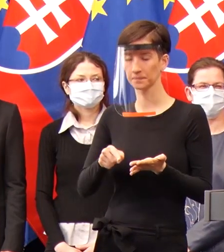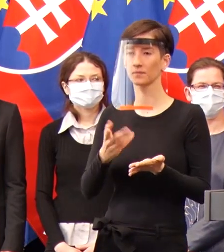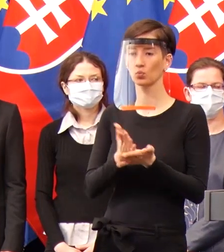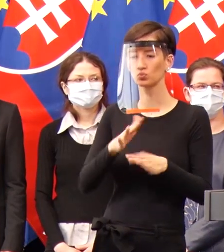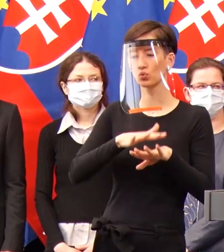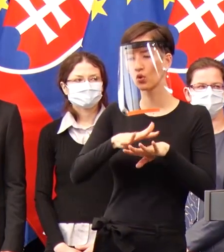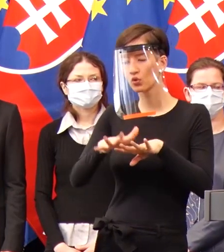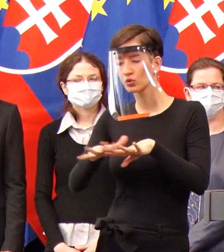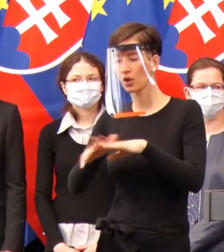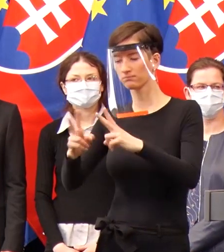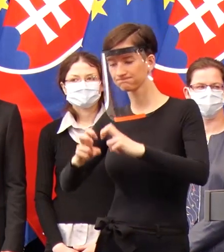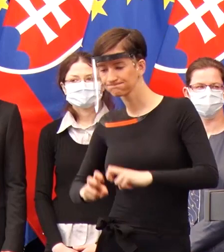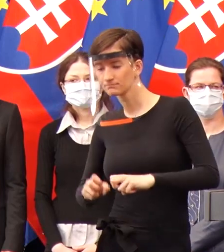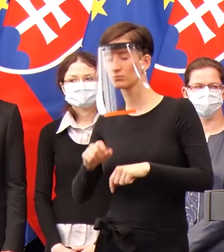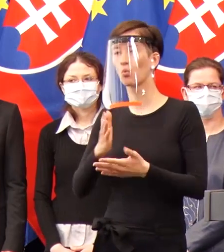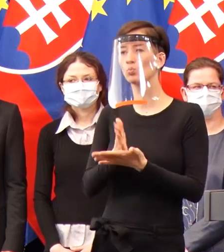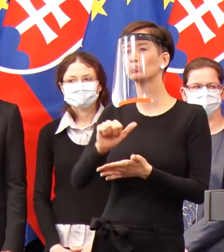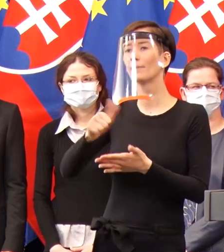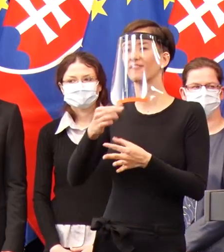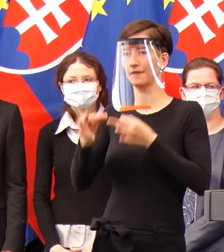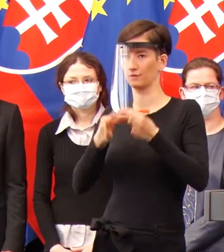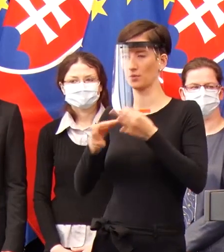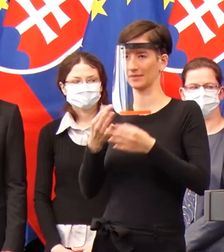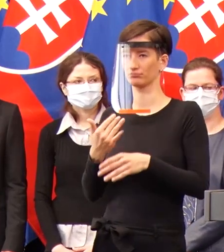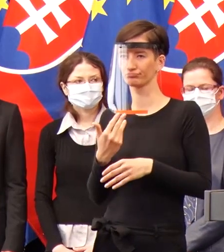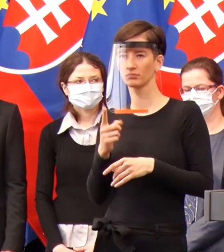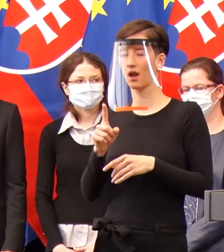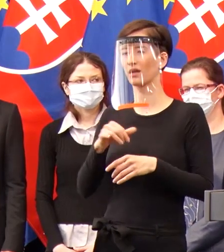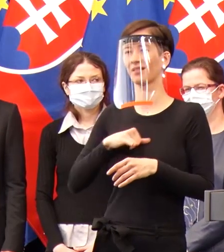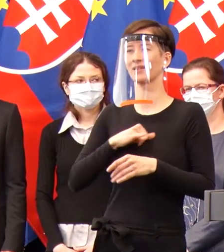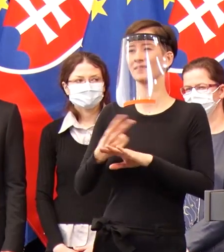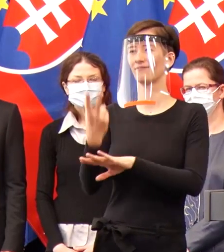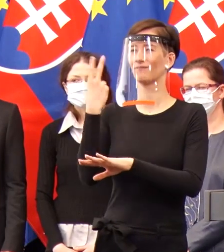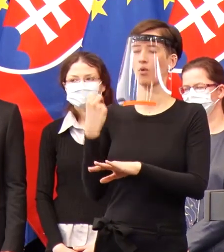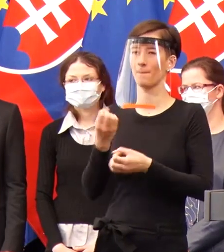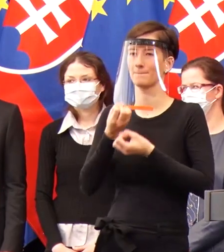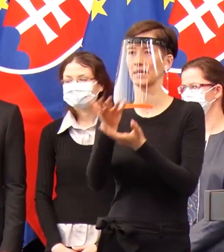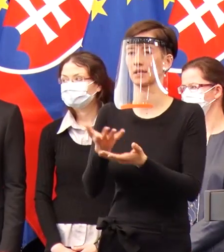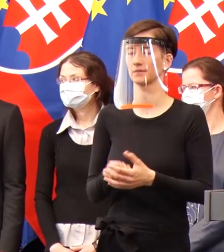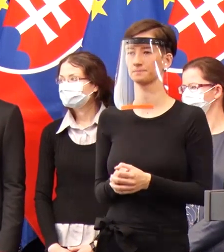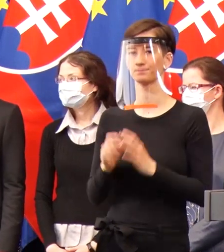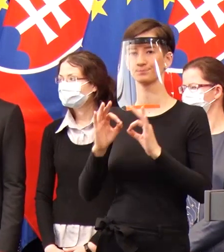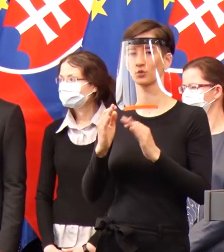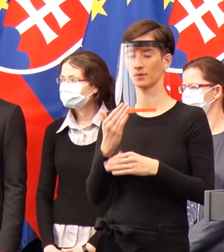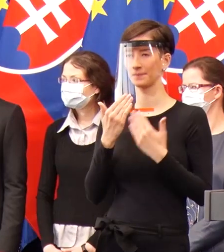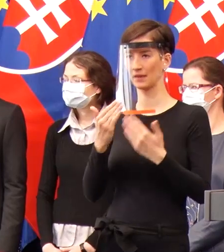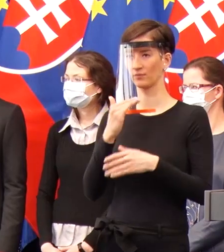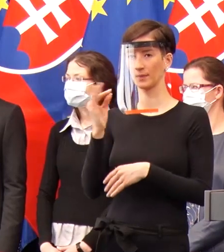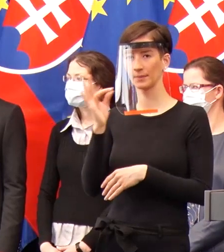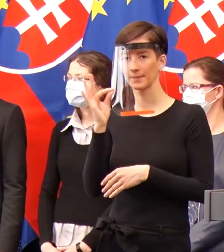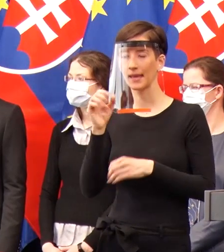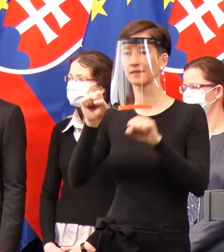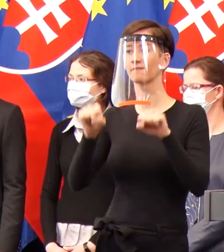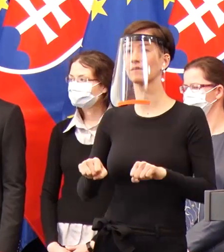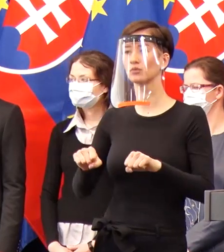informácie. Ale kým nemáme nejaké ucelené závery, tak zatiaľ by som o tom nerad hovoril. Ďakujem veľmi pekne. Vážené dámy, vážení